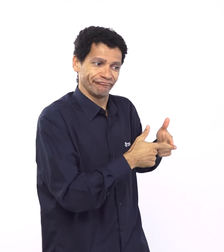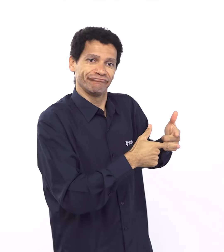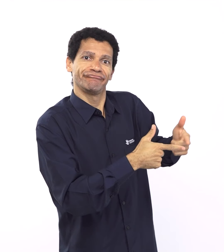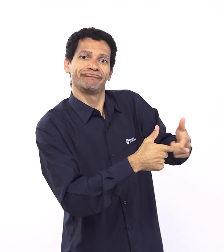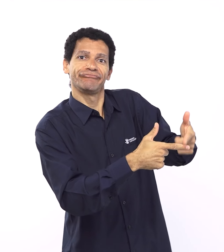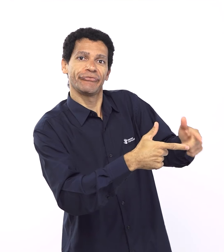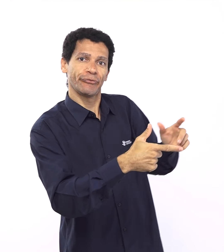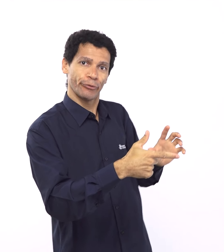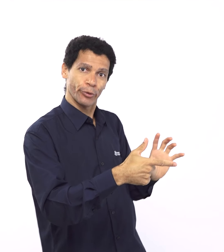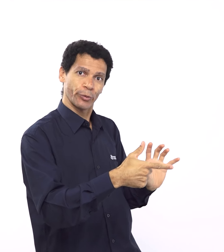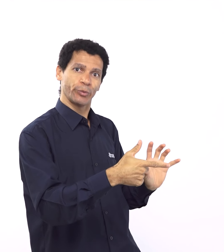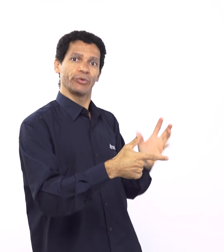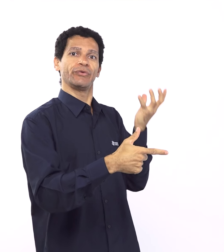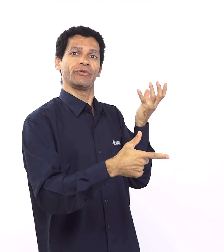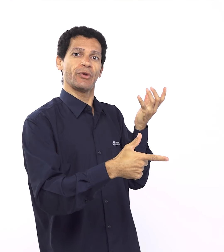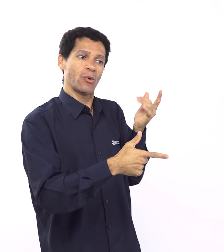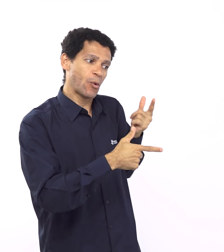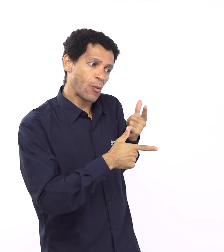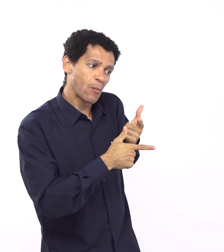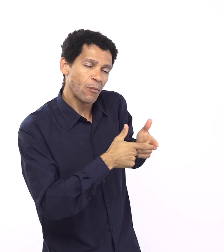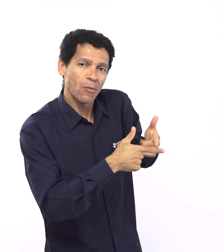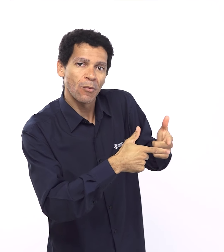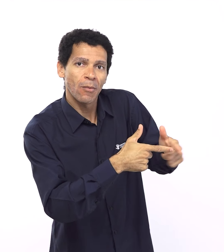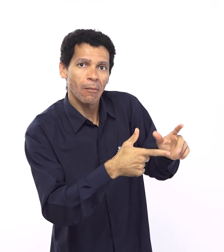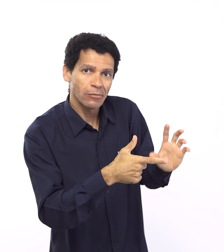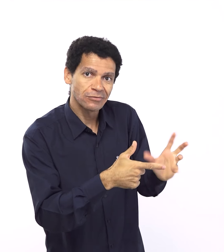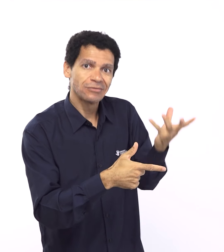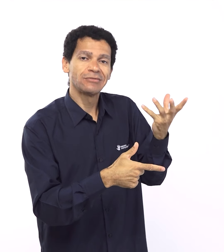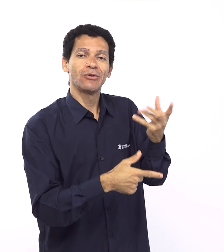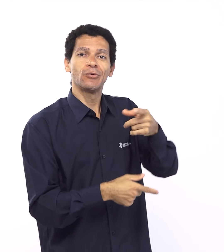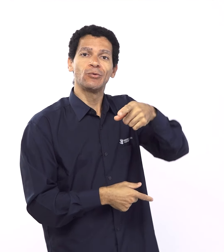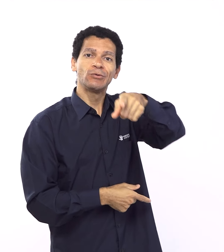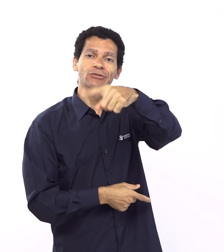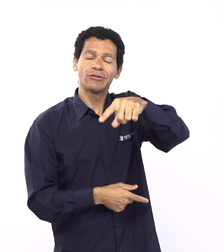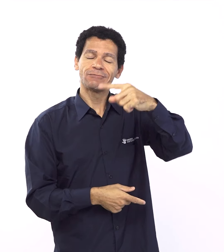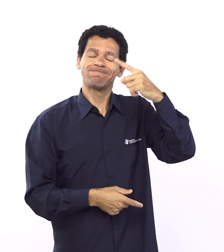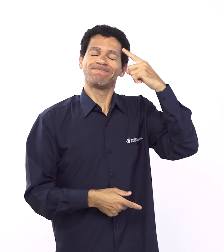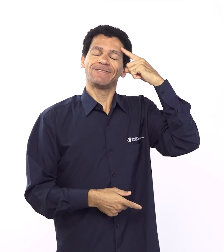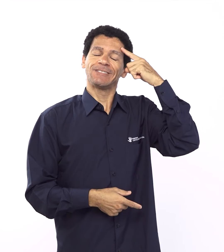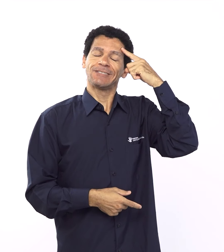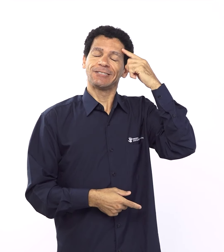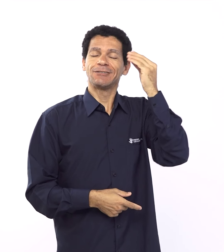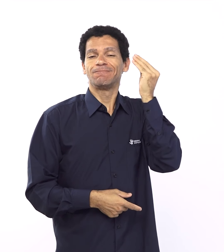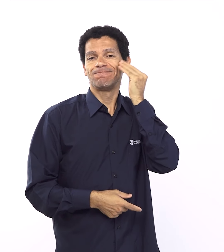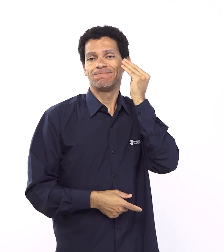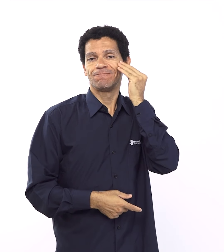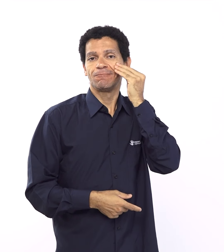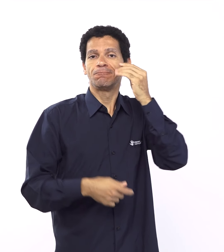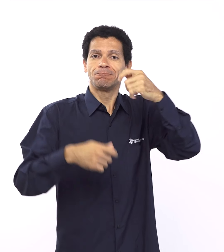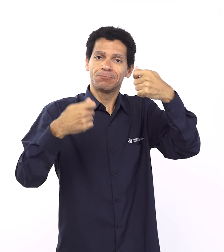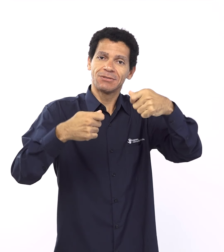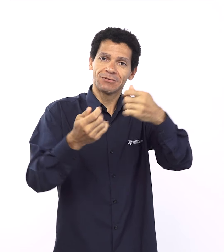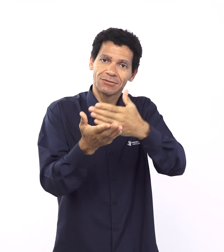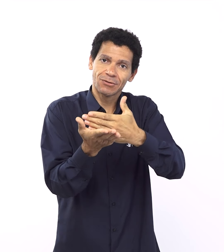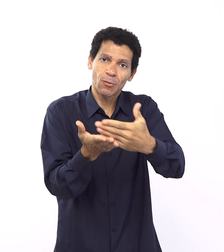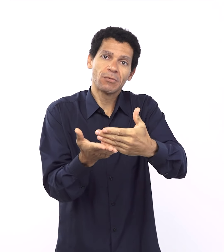eterna. Então, pensando em garantir a vida eterna, Ele preserva, Ele